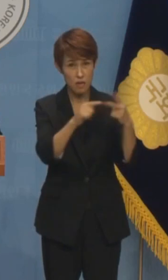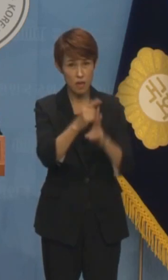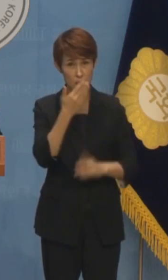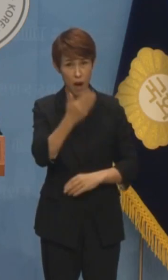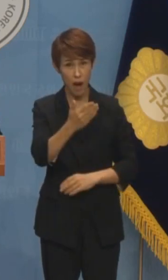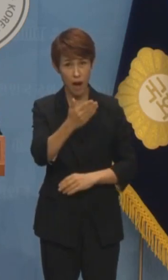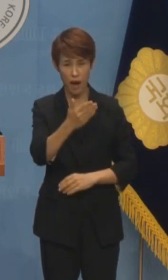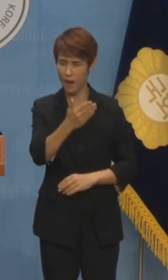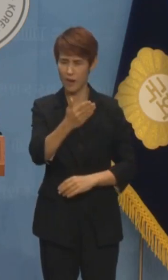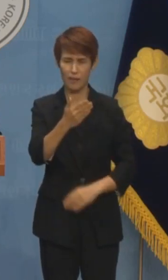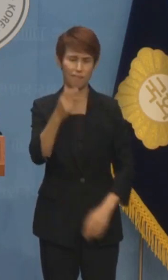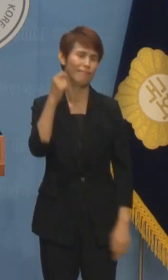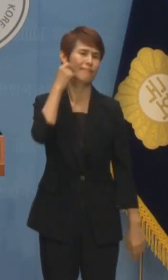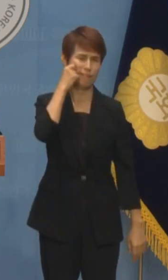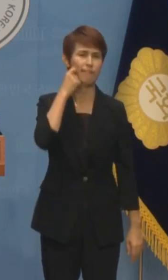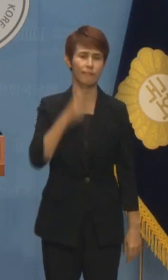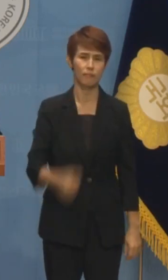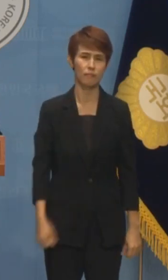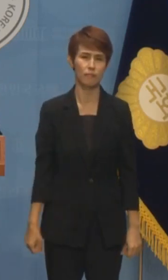의문입니다.